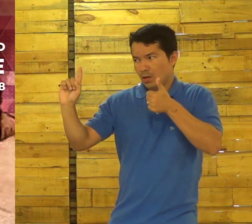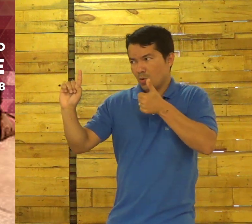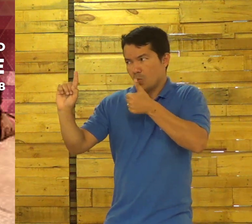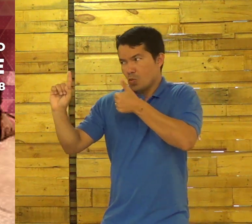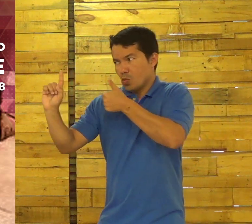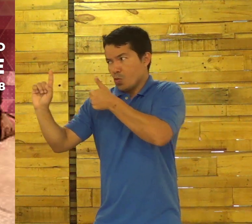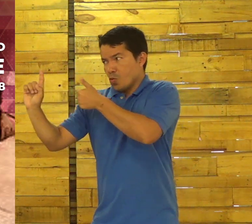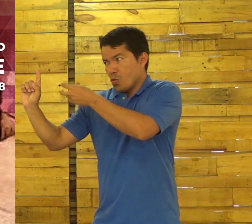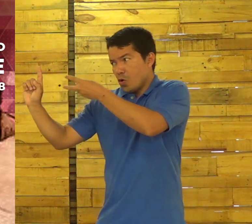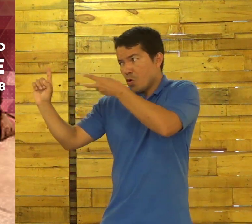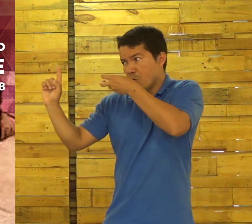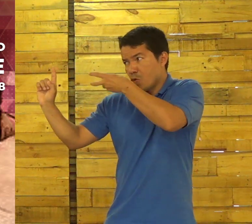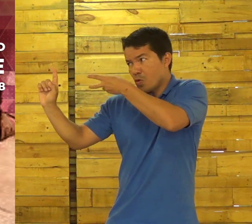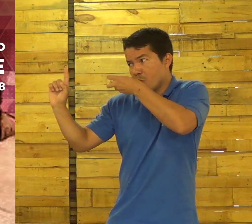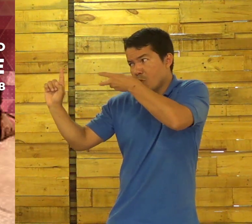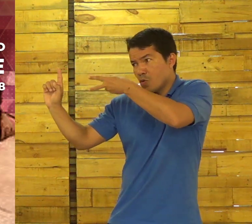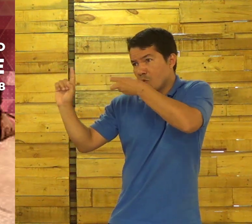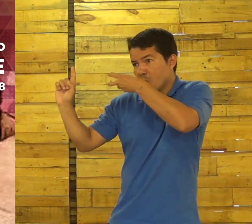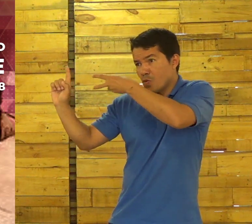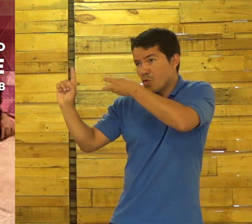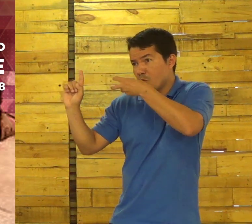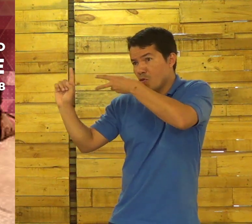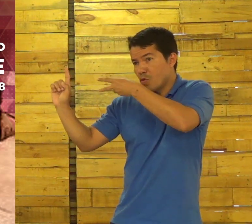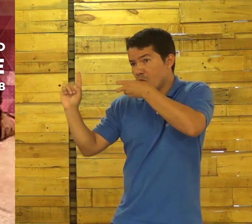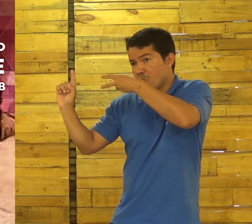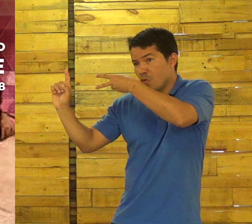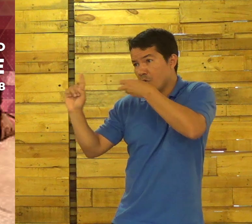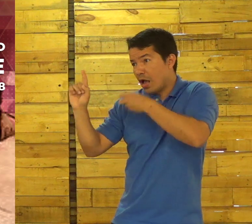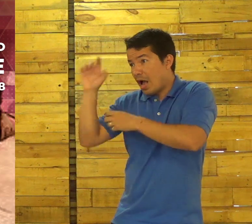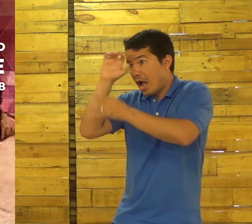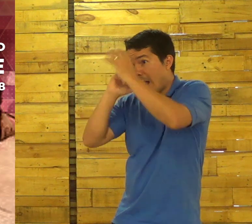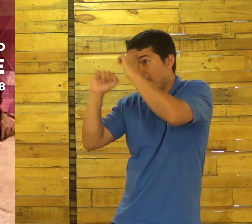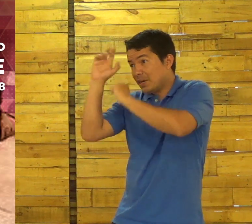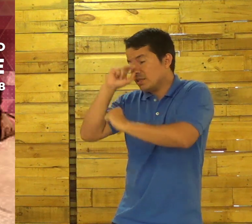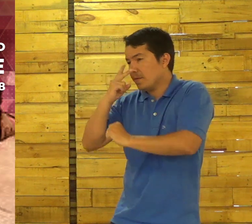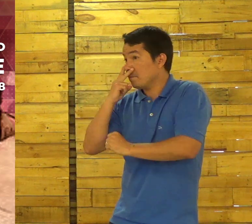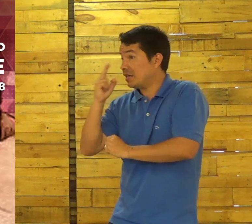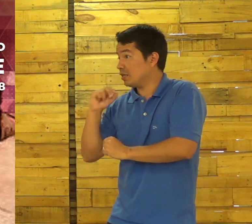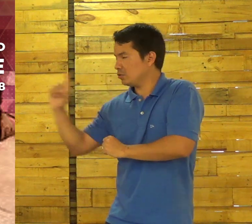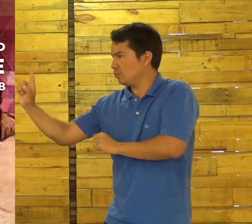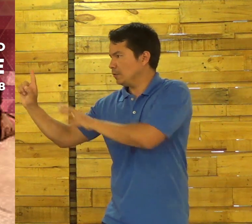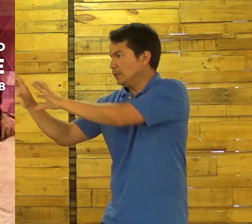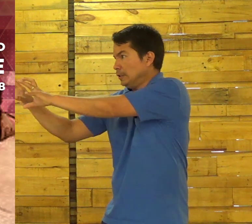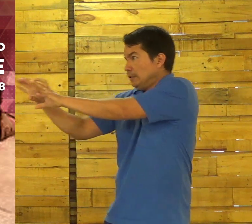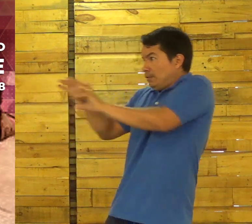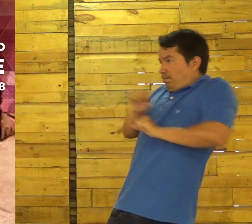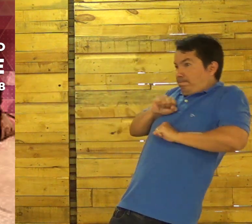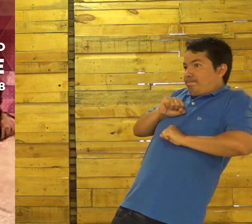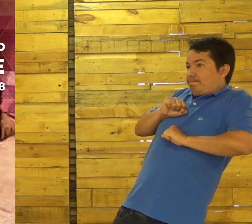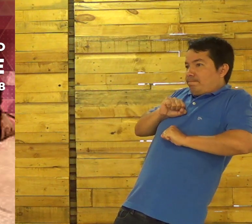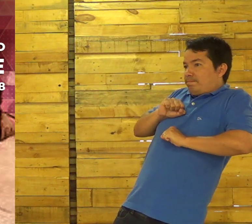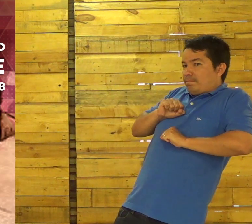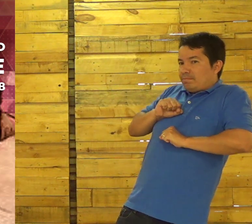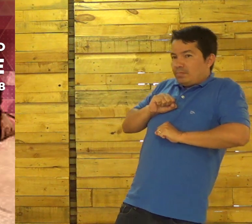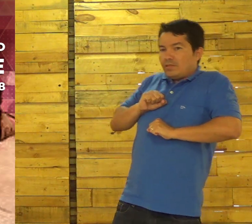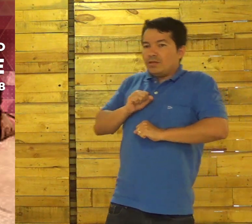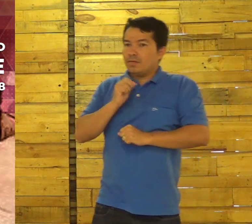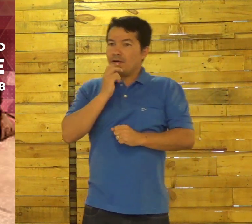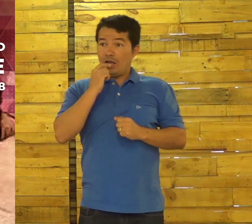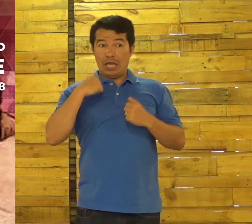E eu começo então a perceber a vida dele. Aprender com a vida dele, copiar a